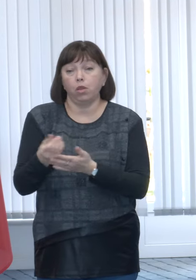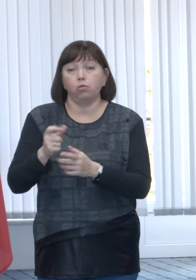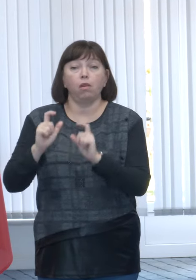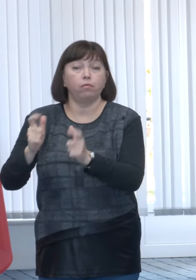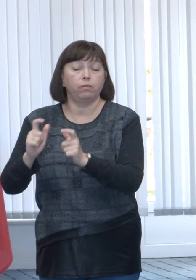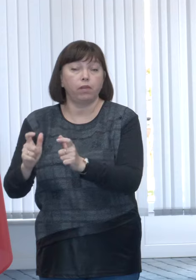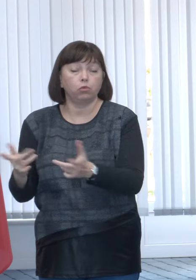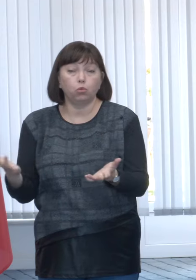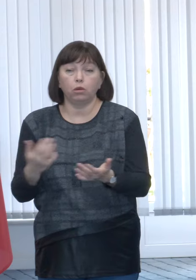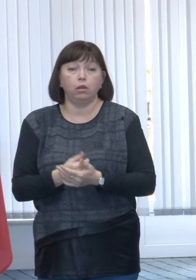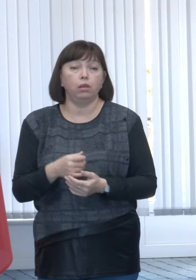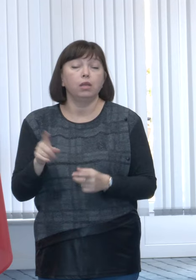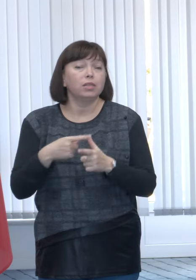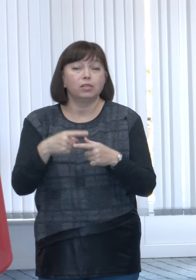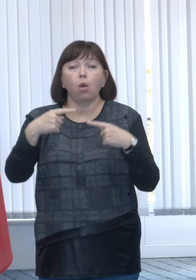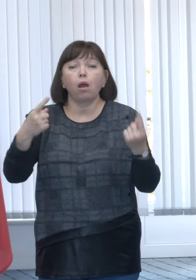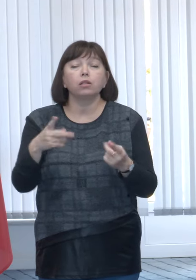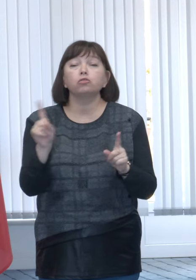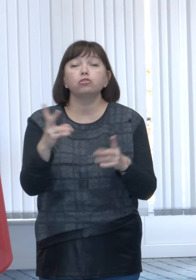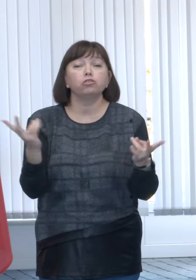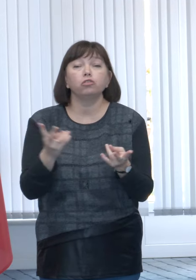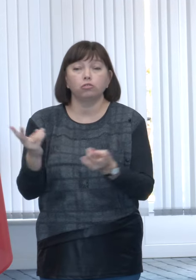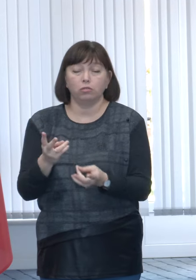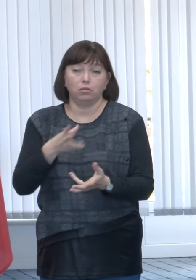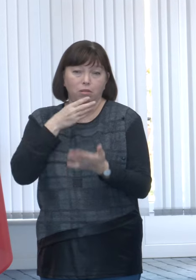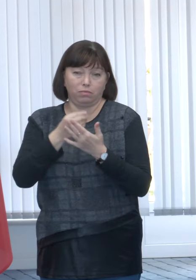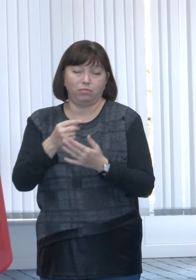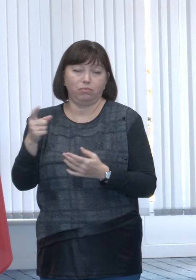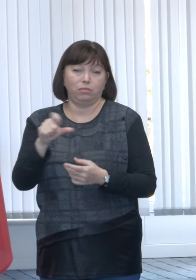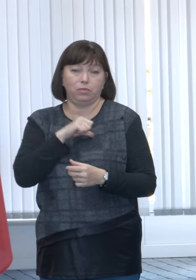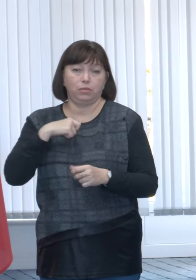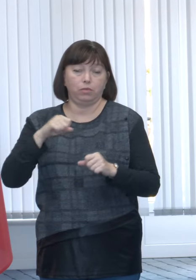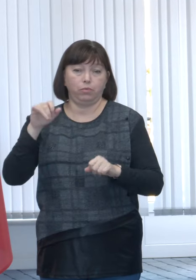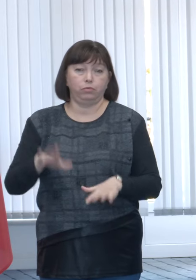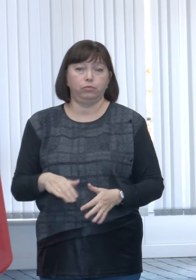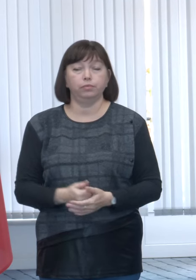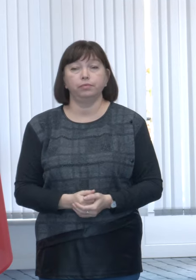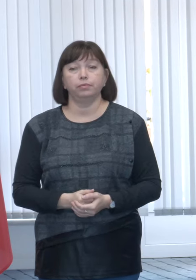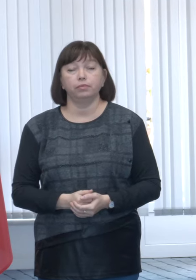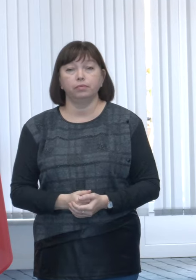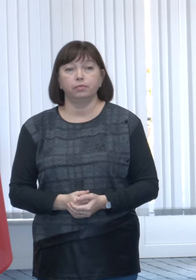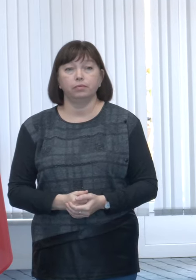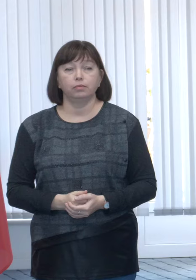chita facturile sau alte necesități în gospodării. o sănătoși să nebem